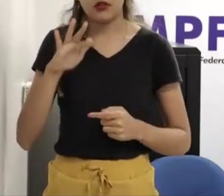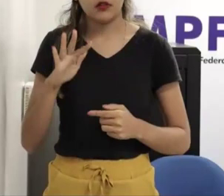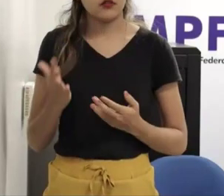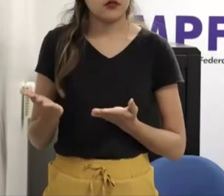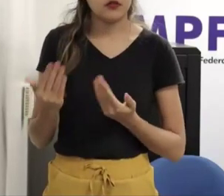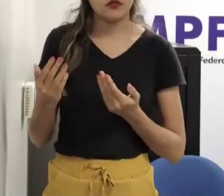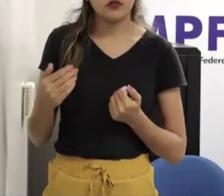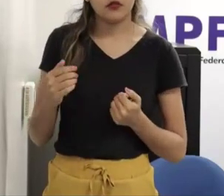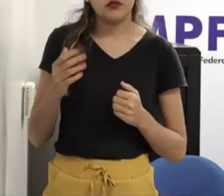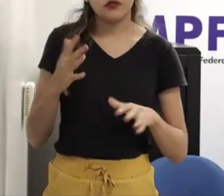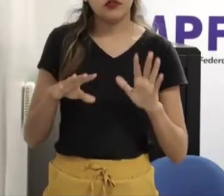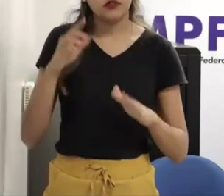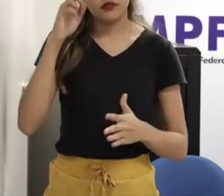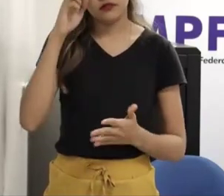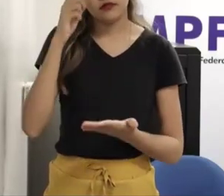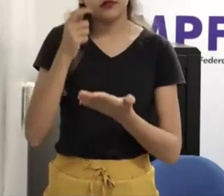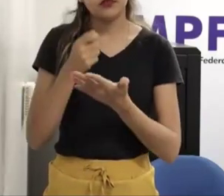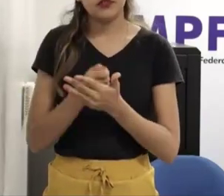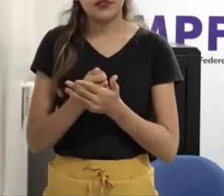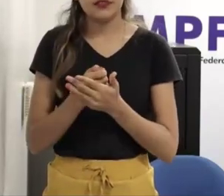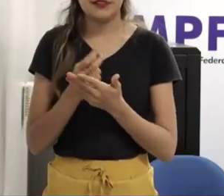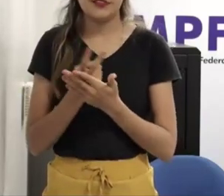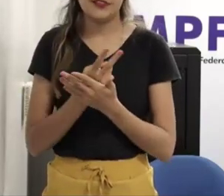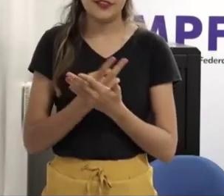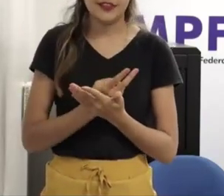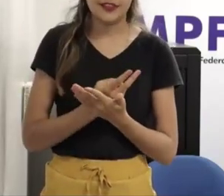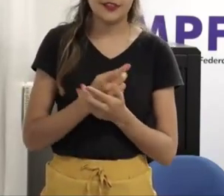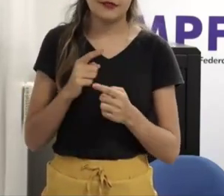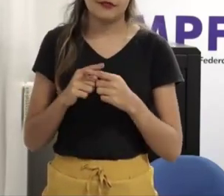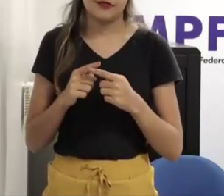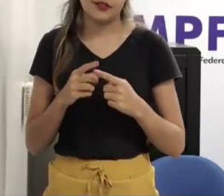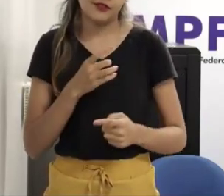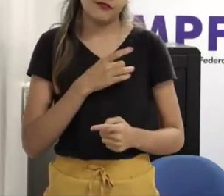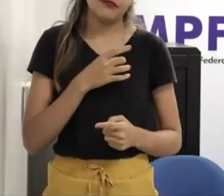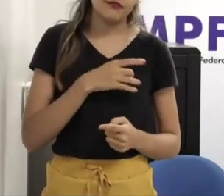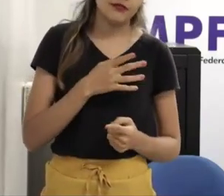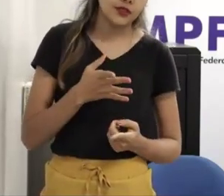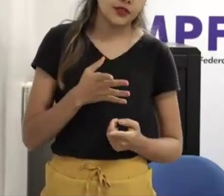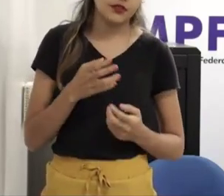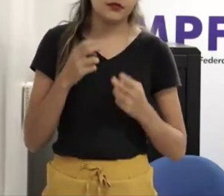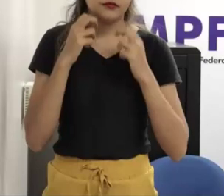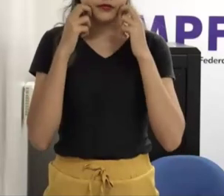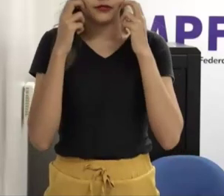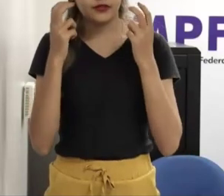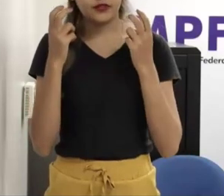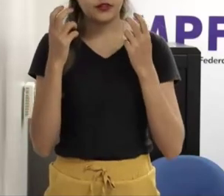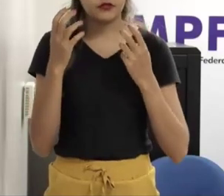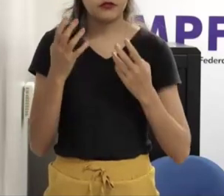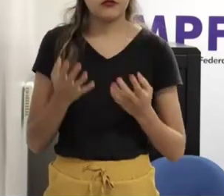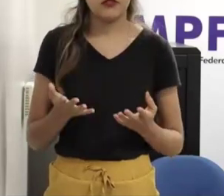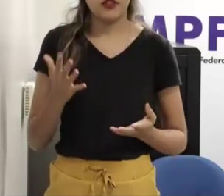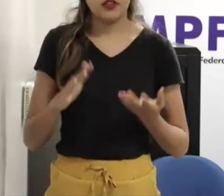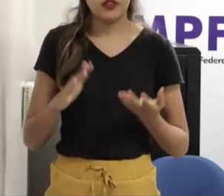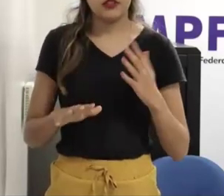decisão muito importante na vida né que foi realmente ali seja por não aguentar mais né ou